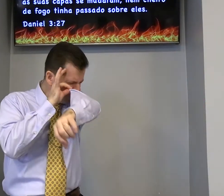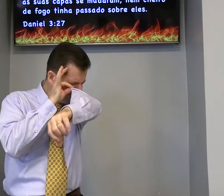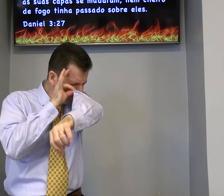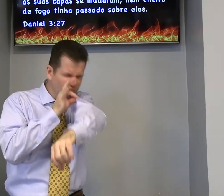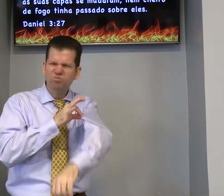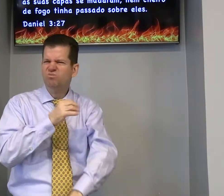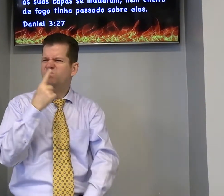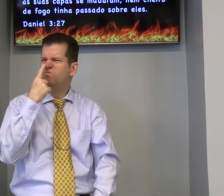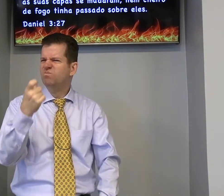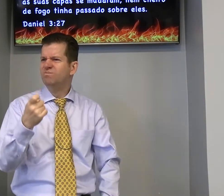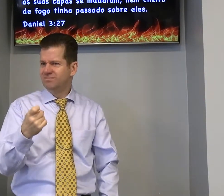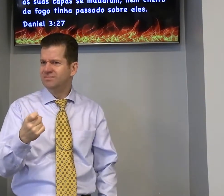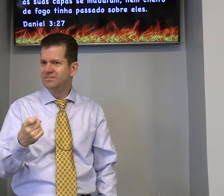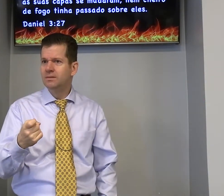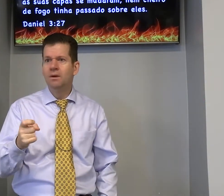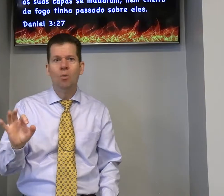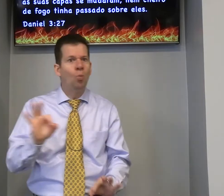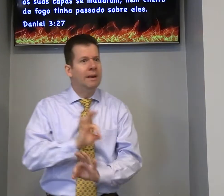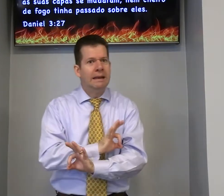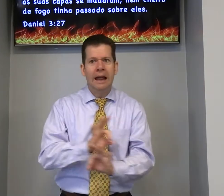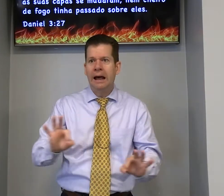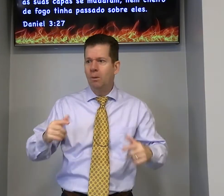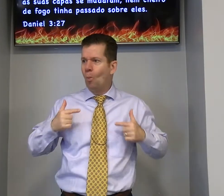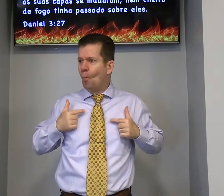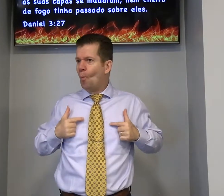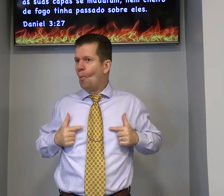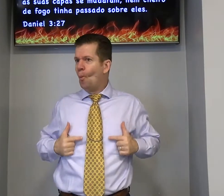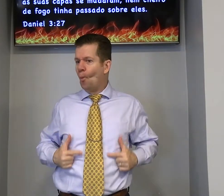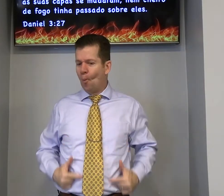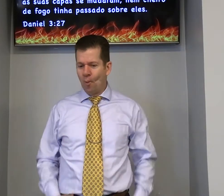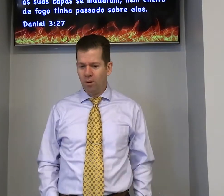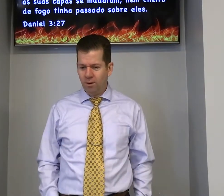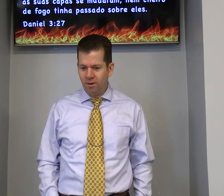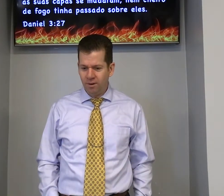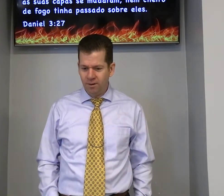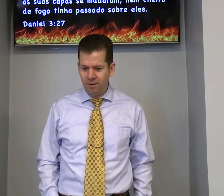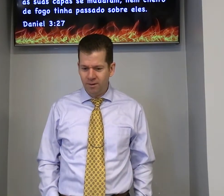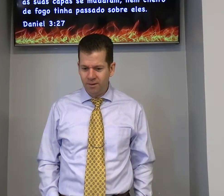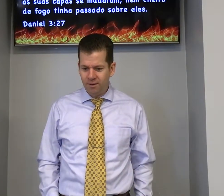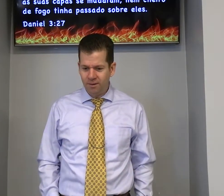fogo depois tem o cheiro de fumaça eles nem tinham esse cheiro